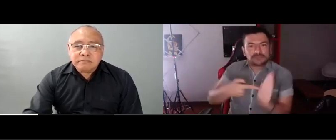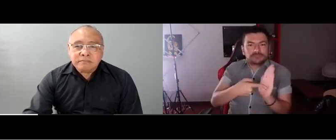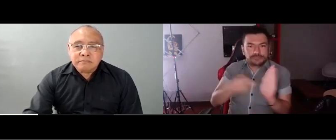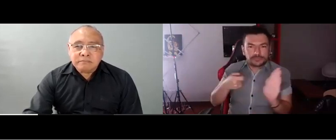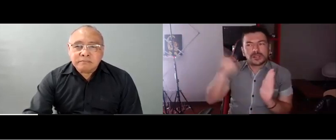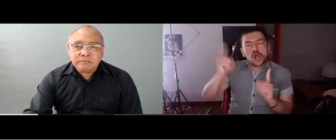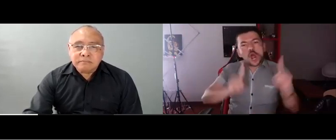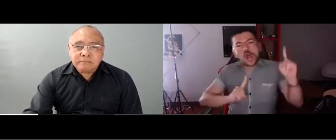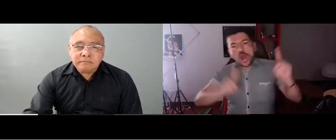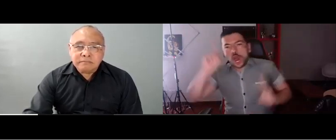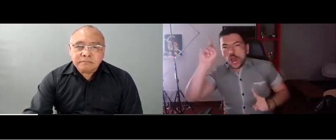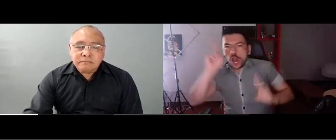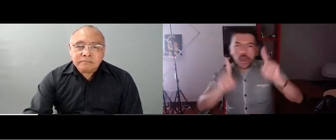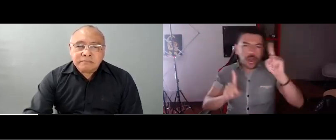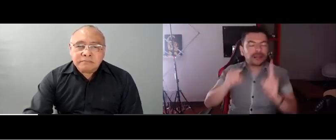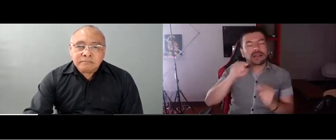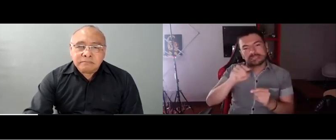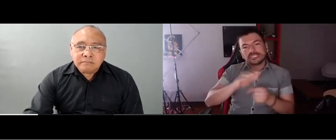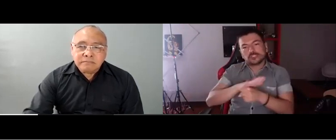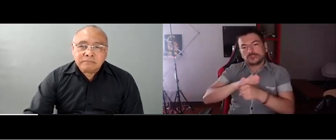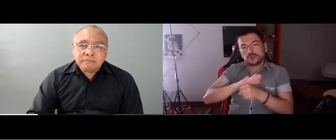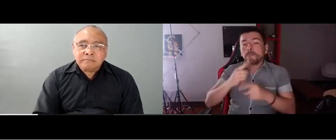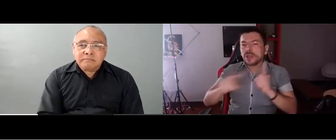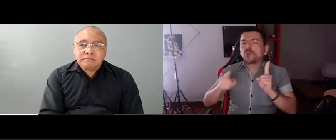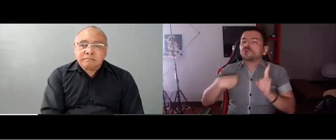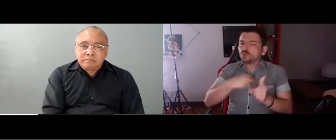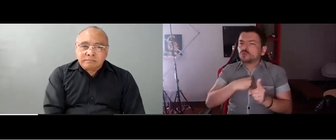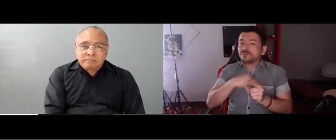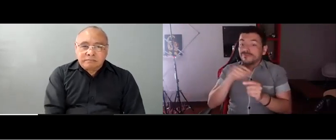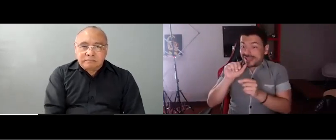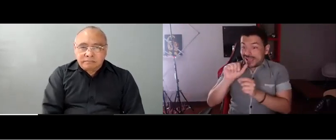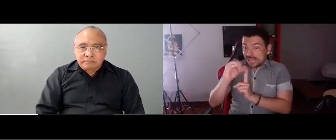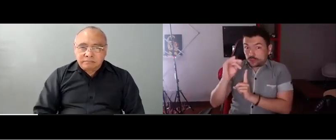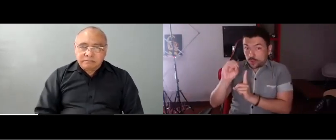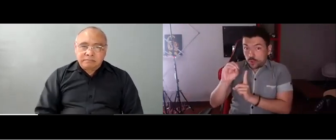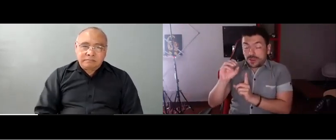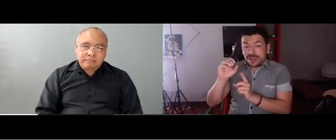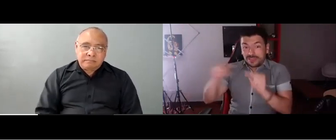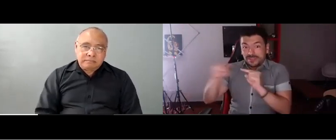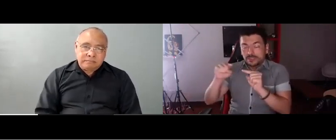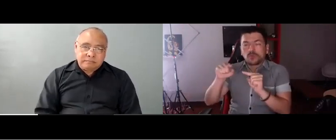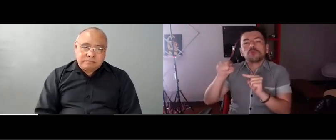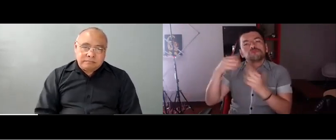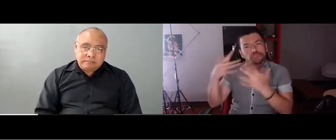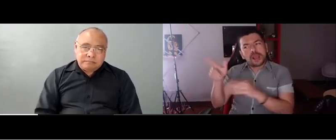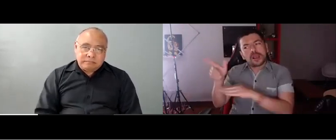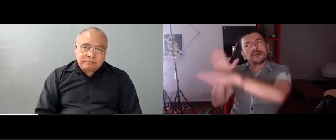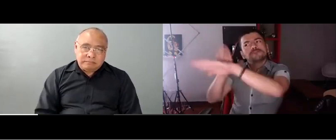mantengan su postura y digan que prefieren no hacerlo. Nosotros como comunidad hemos demostrado que ese acto